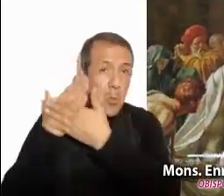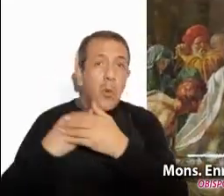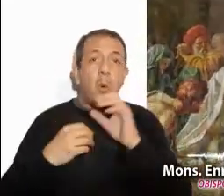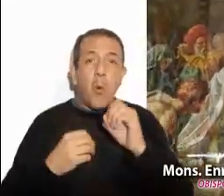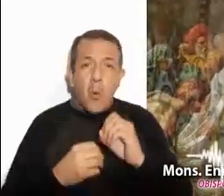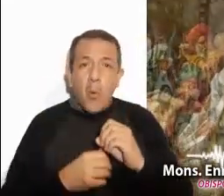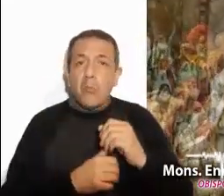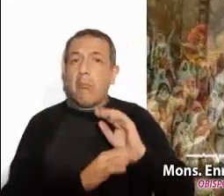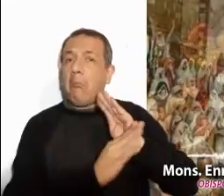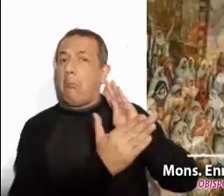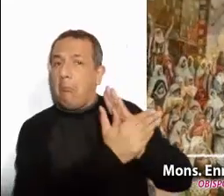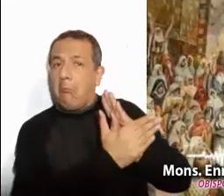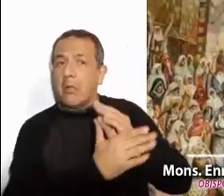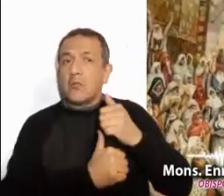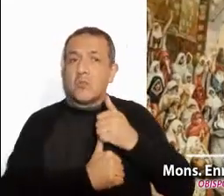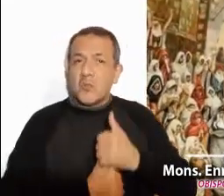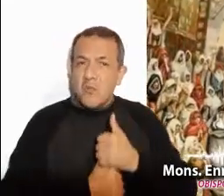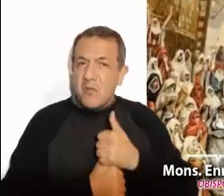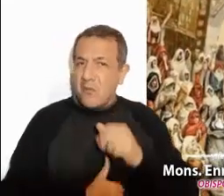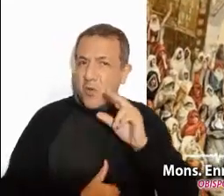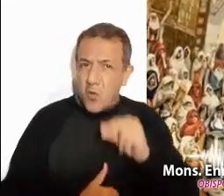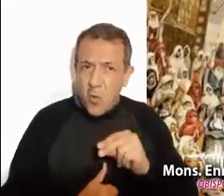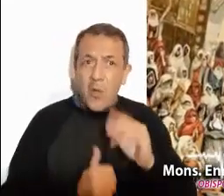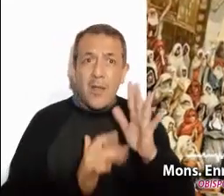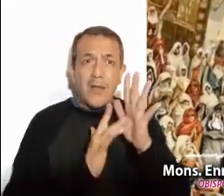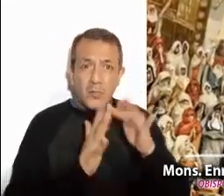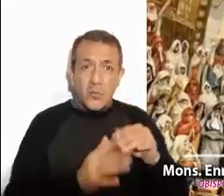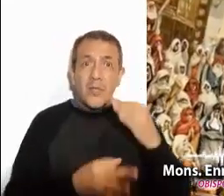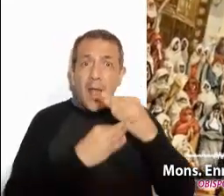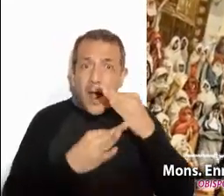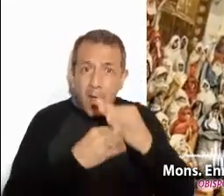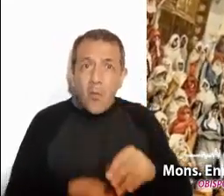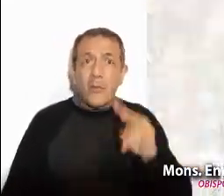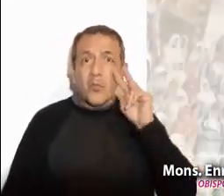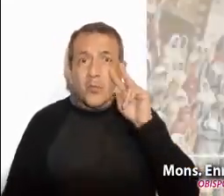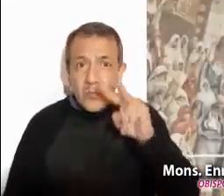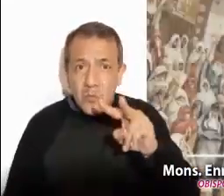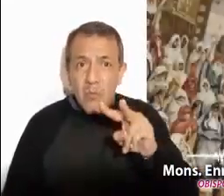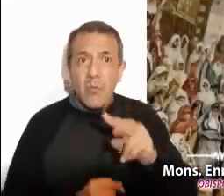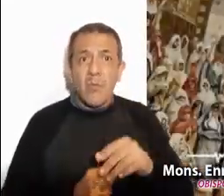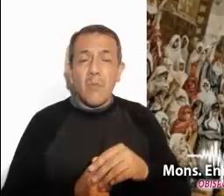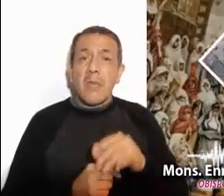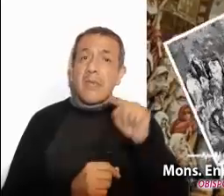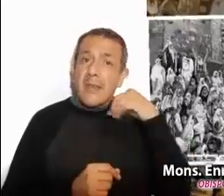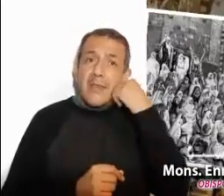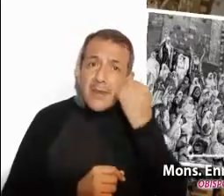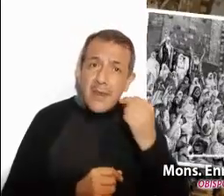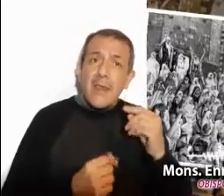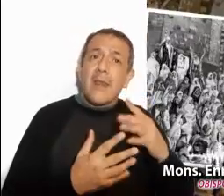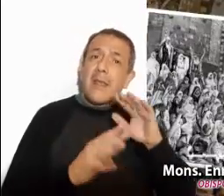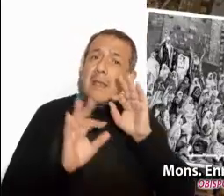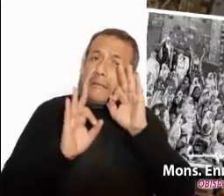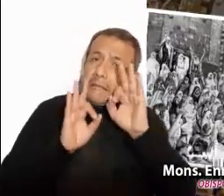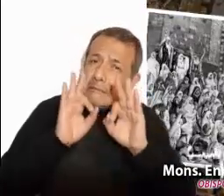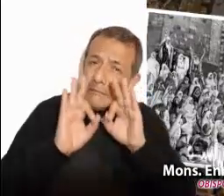En este mismo momento nos mira, se acerca a nosotros y quiere consolarnos. Es